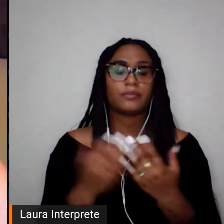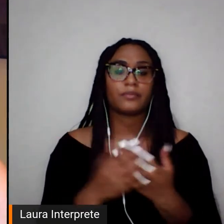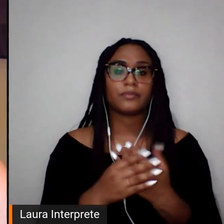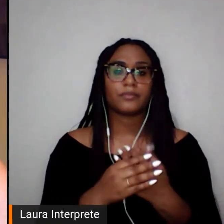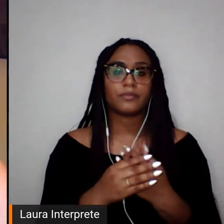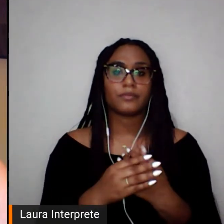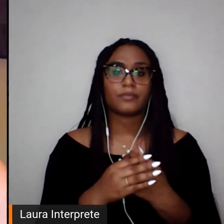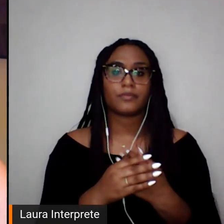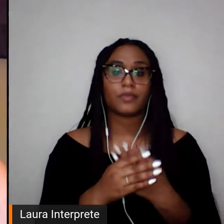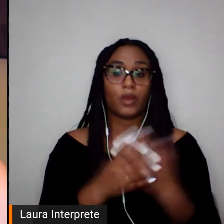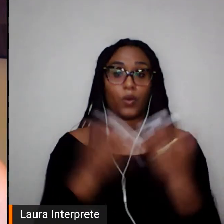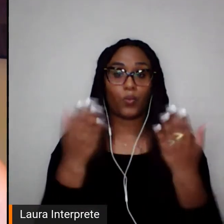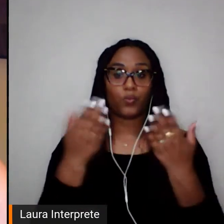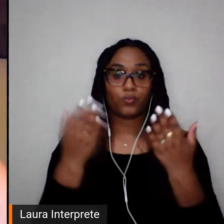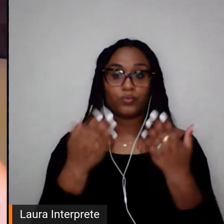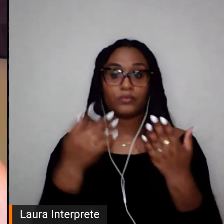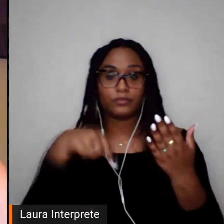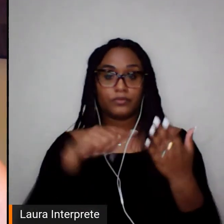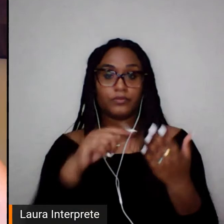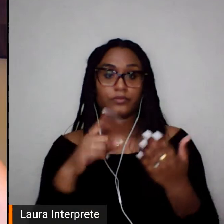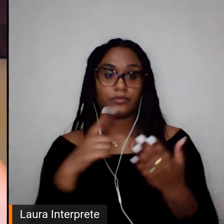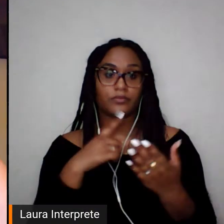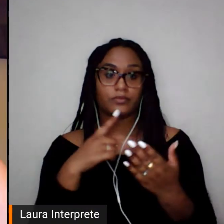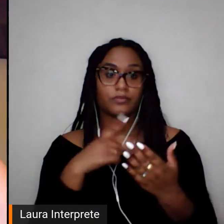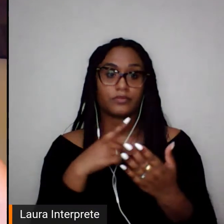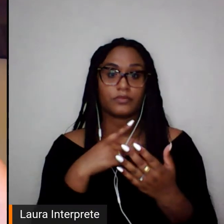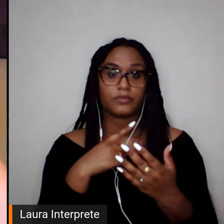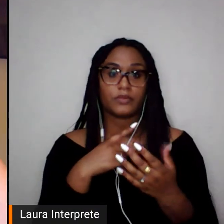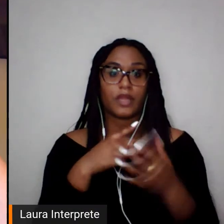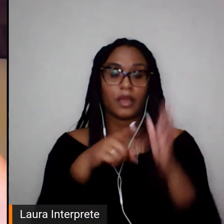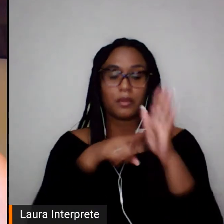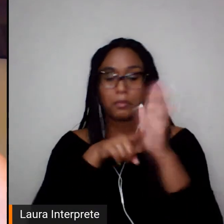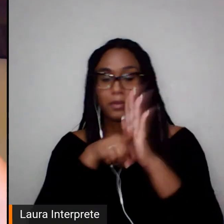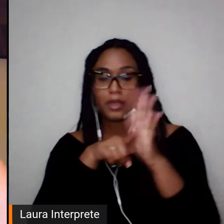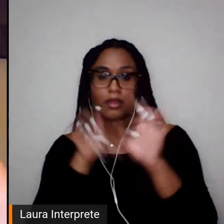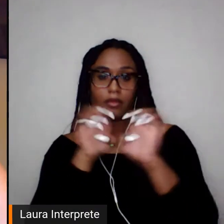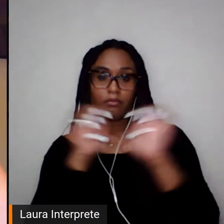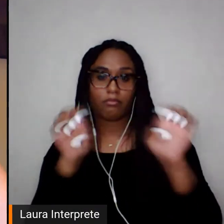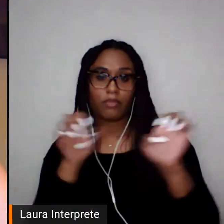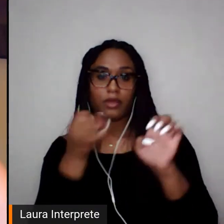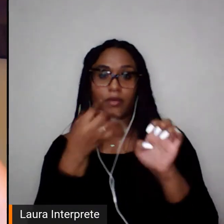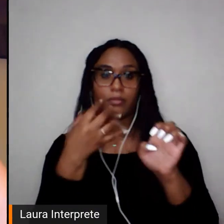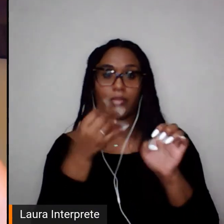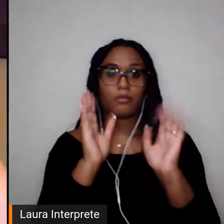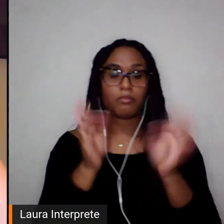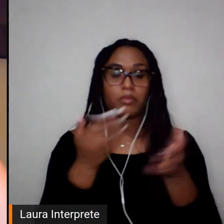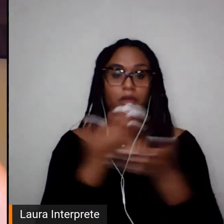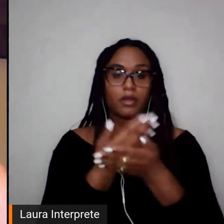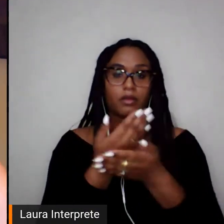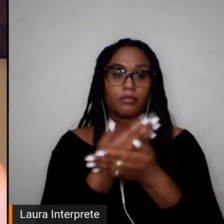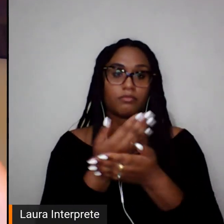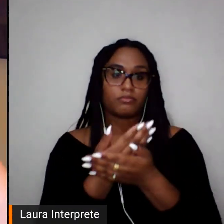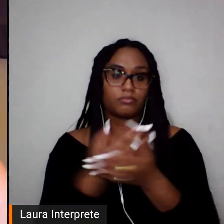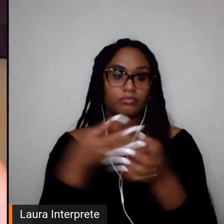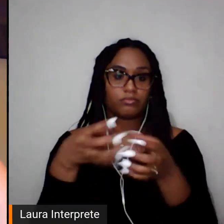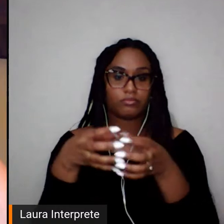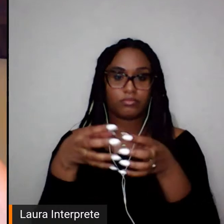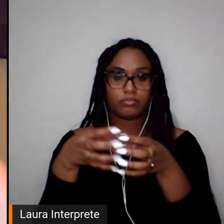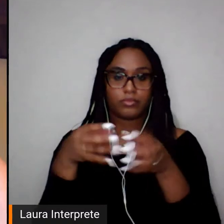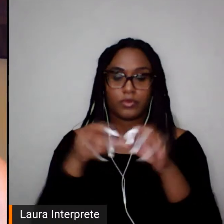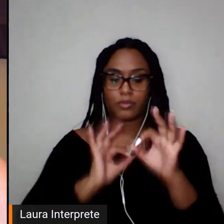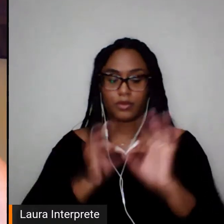hoje a gente tem uma linha de pesquisa muito bem estruturada, que é o grupo de estudos olímpicos, que